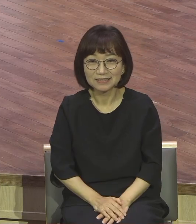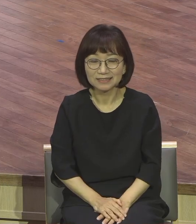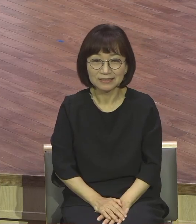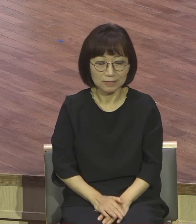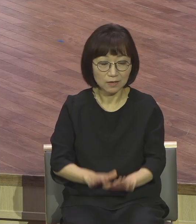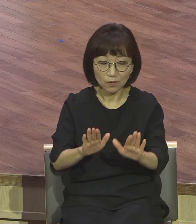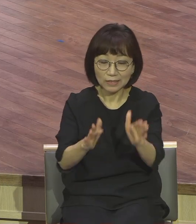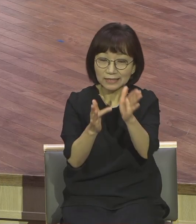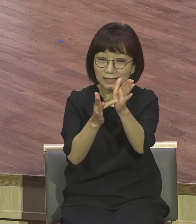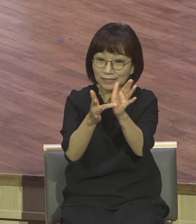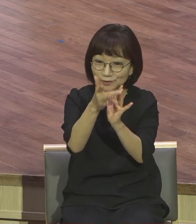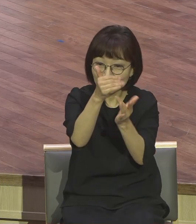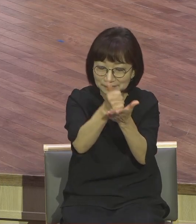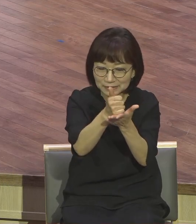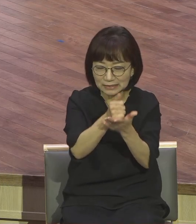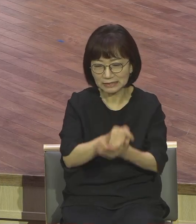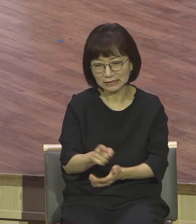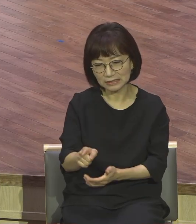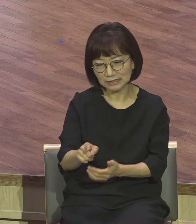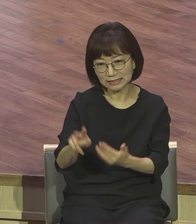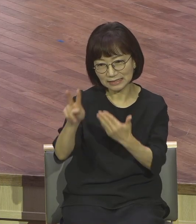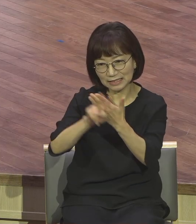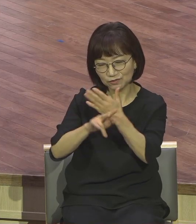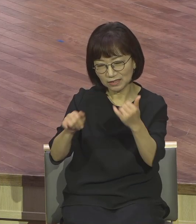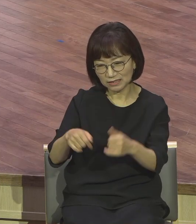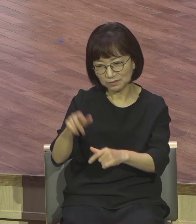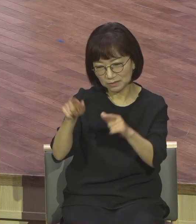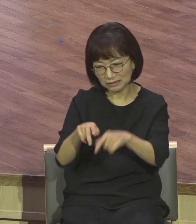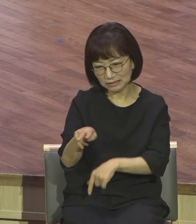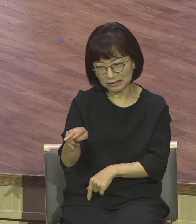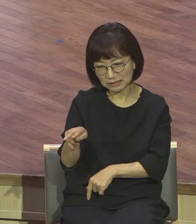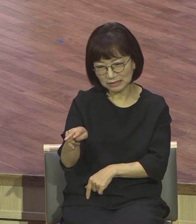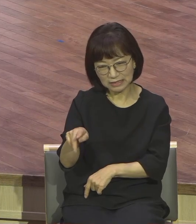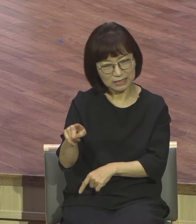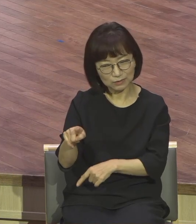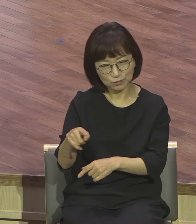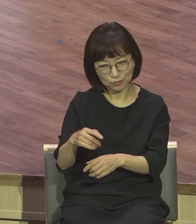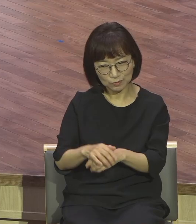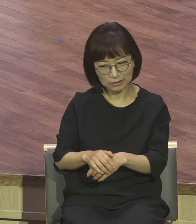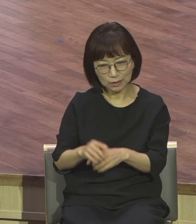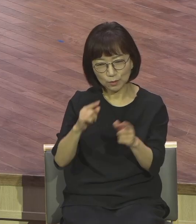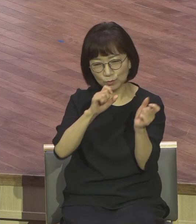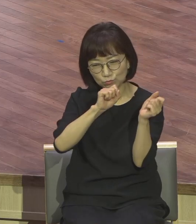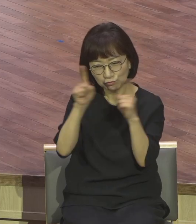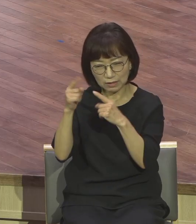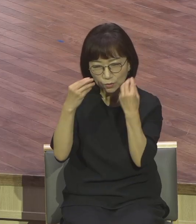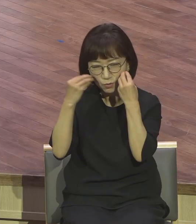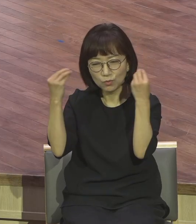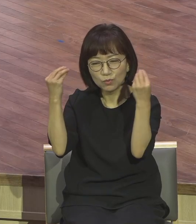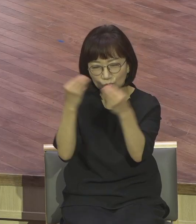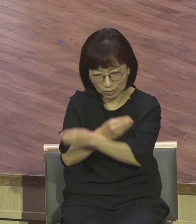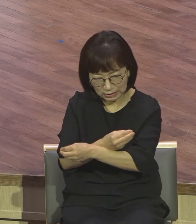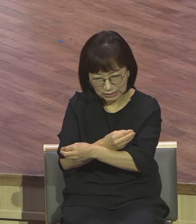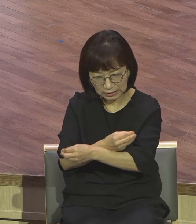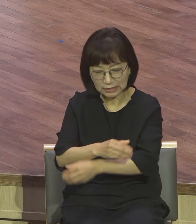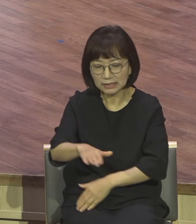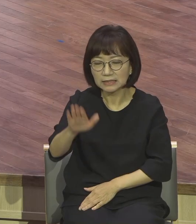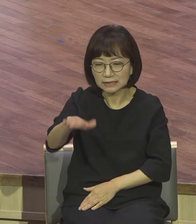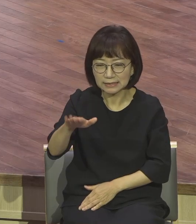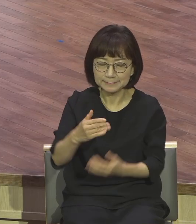부활을 오해하고 있던 사두견들에게 신뢰를 들어서 부활 이후의 삶에 대해서 말씀하고 있어요. 부활